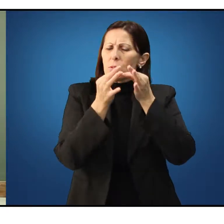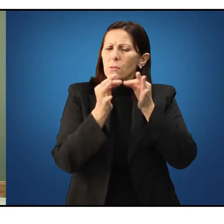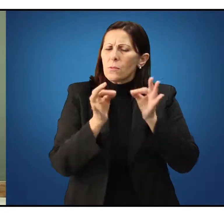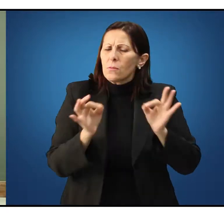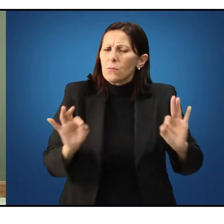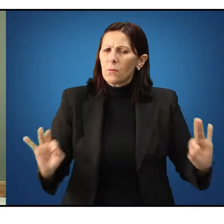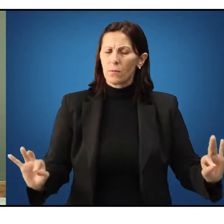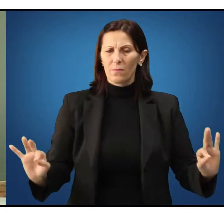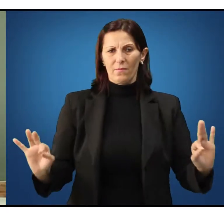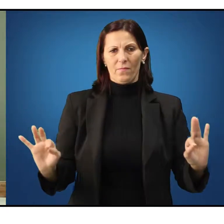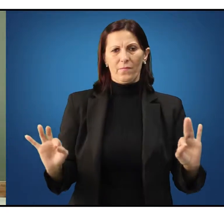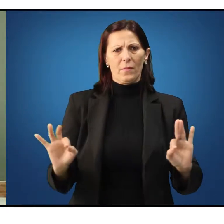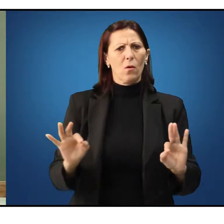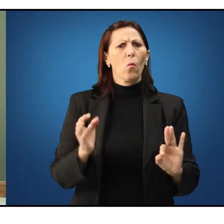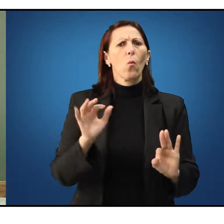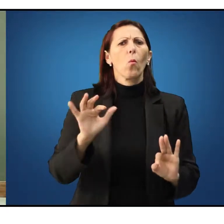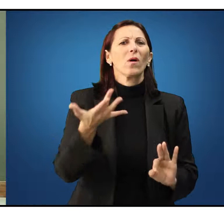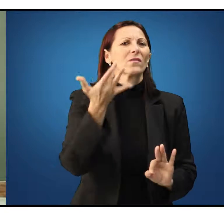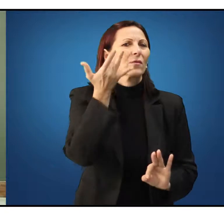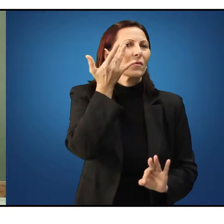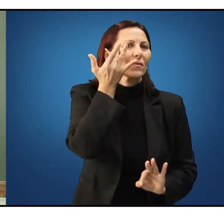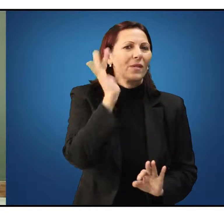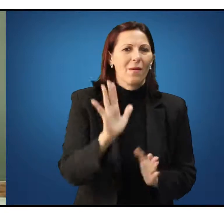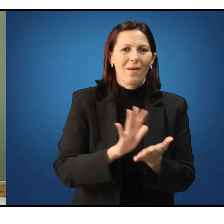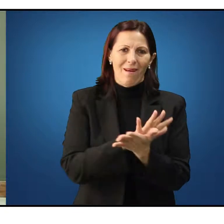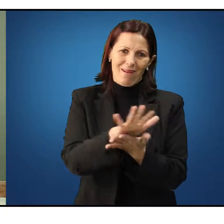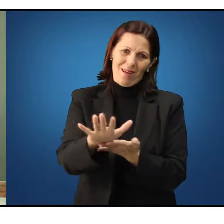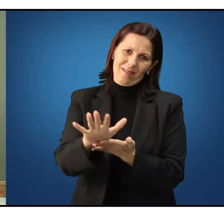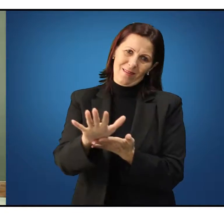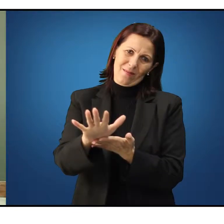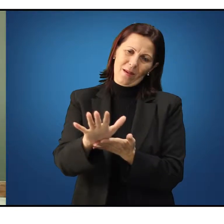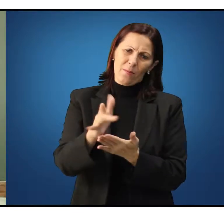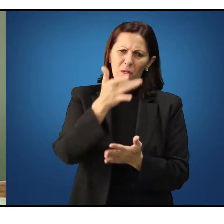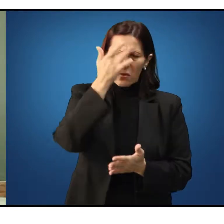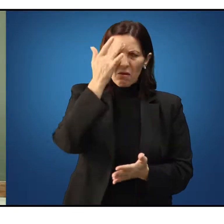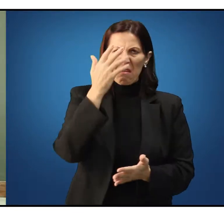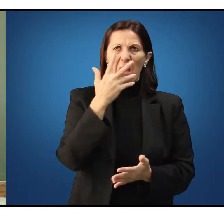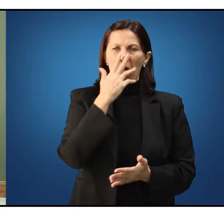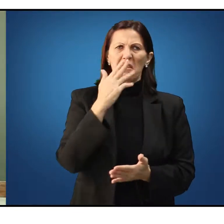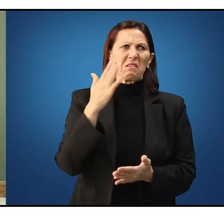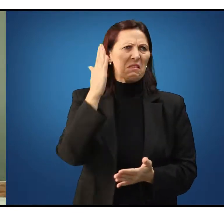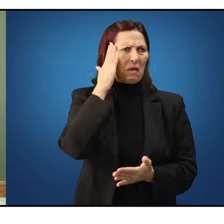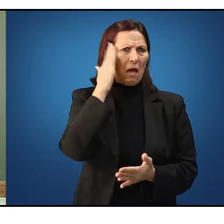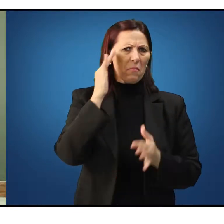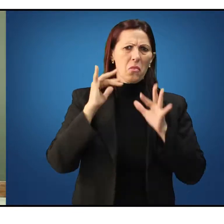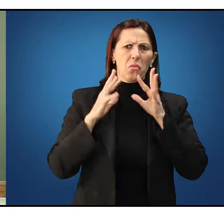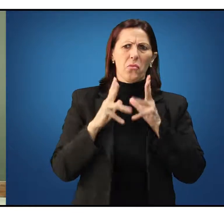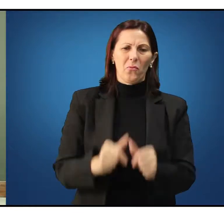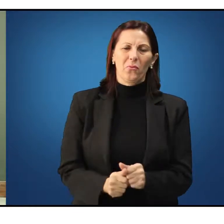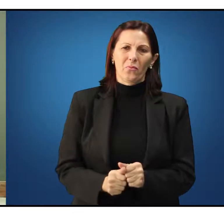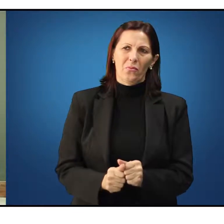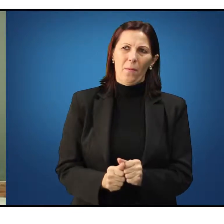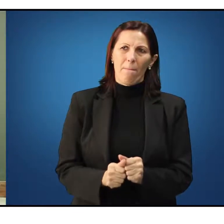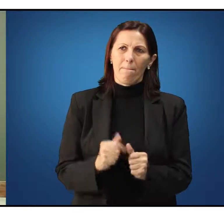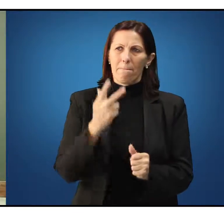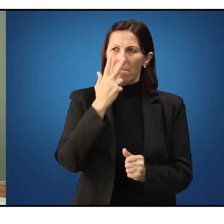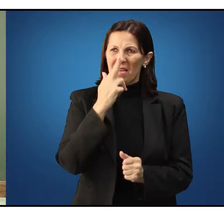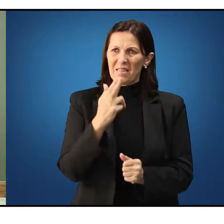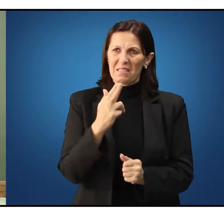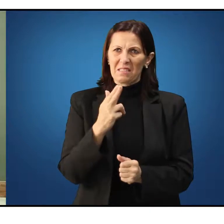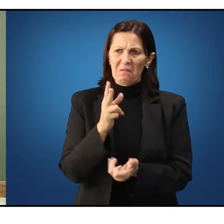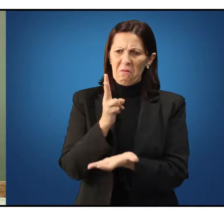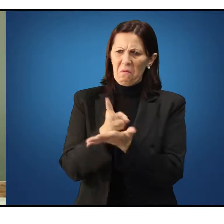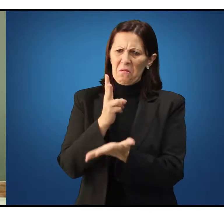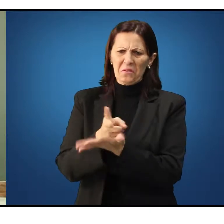reconhecer o quanto não se sabe. Aquele que acha que sabe pode estar condenado a não saber